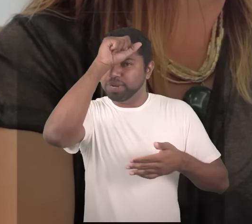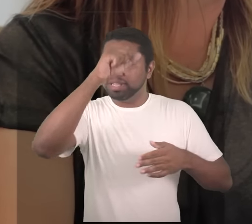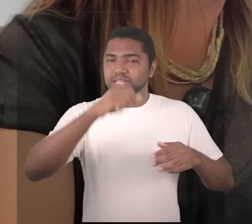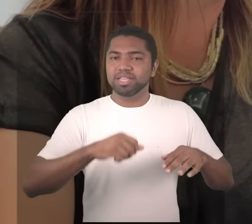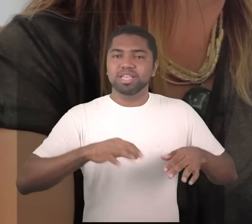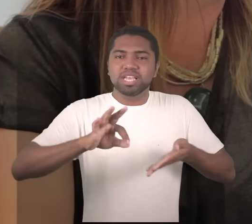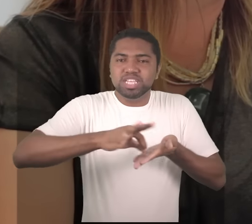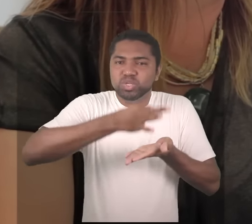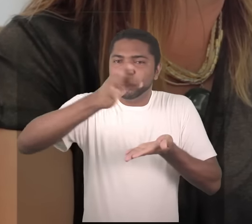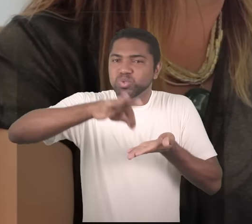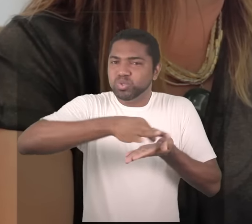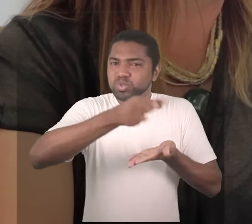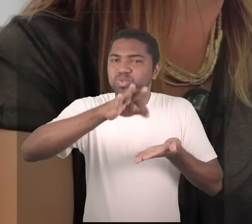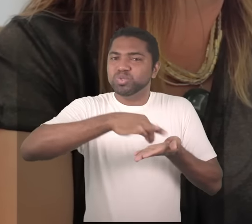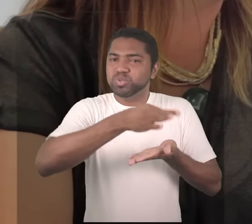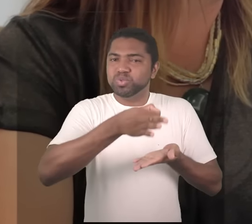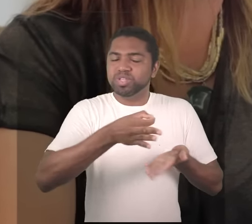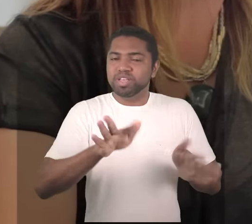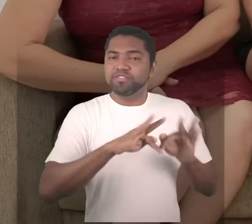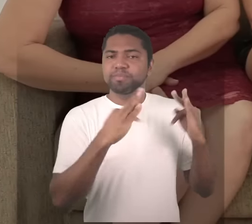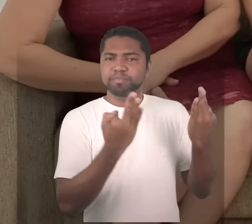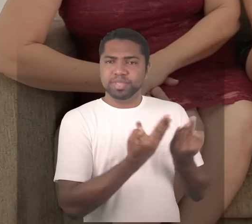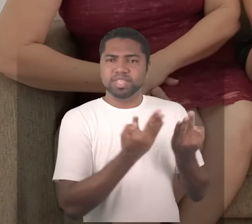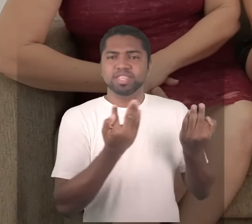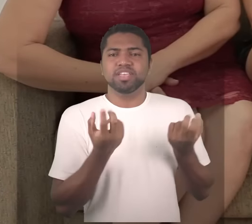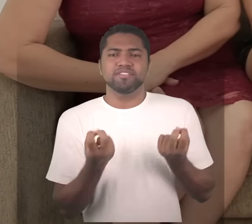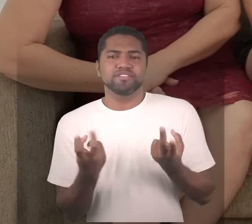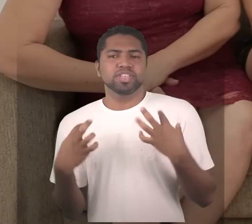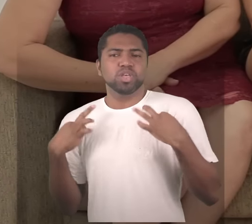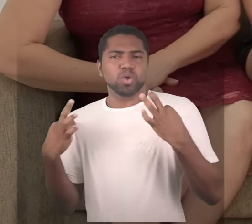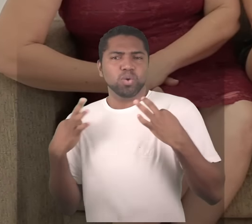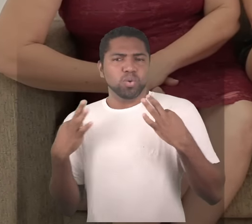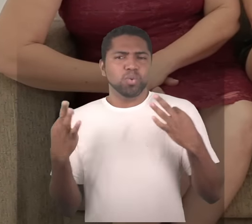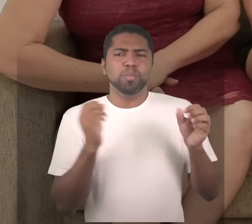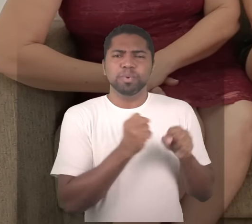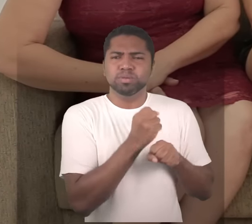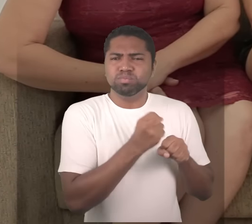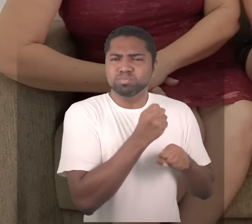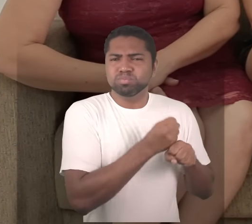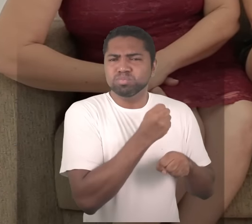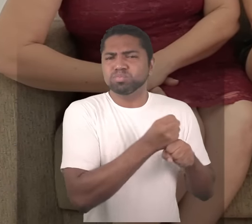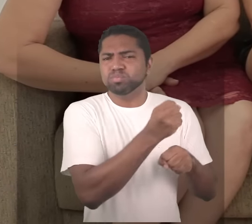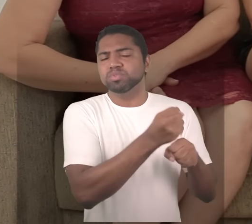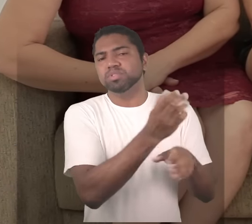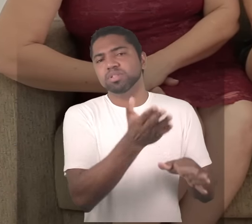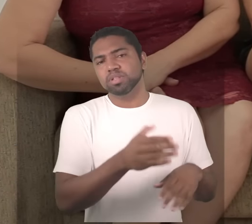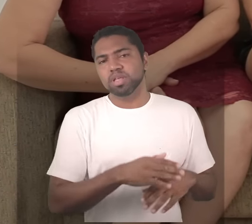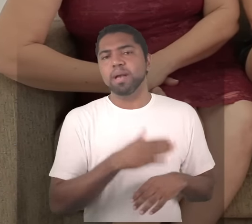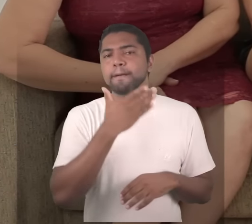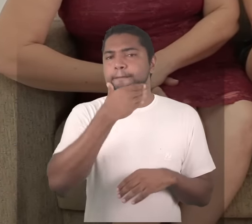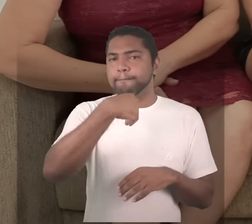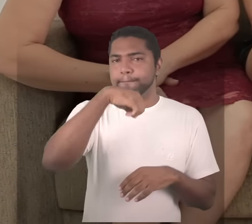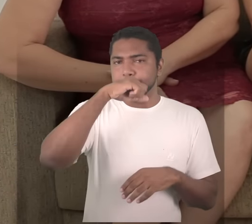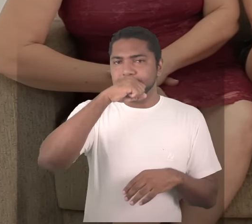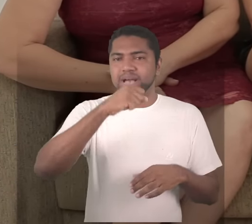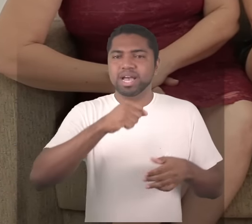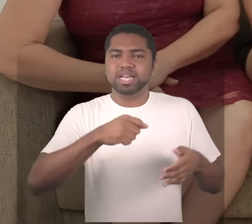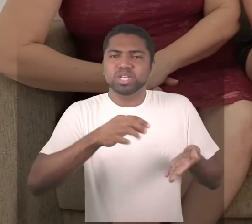no ramo de comércio de roupas então dentro desse contexto mas o pai deixou a máquina de costura e ficou